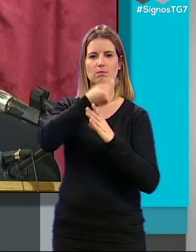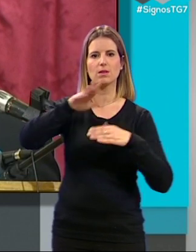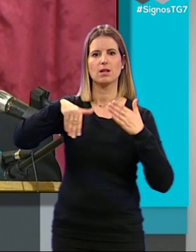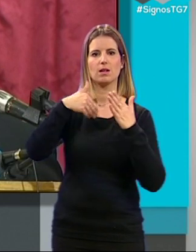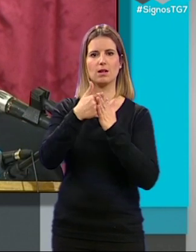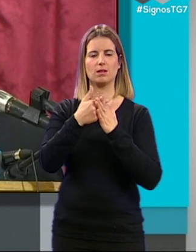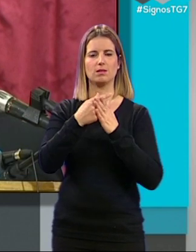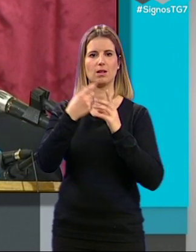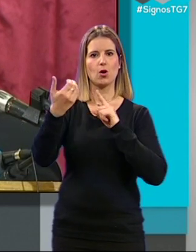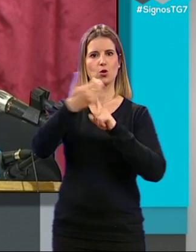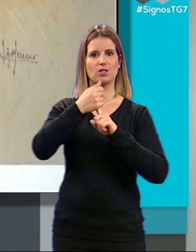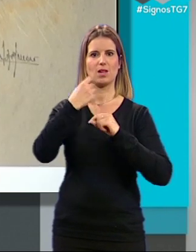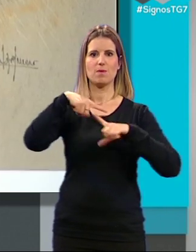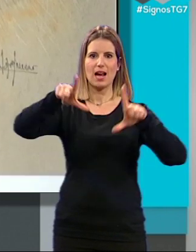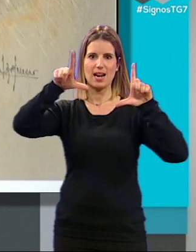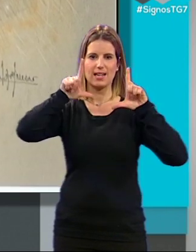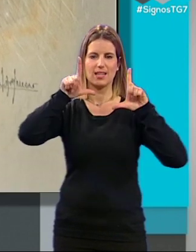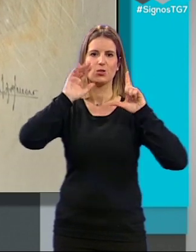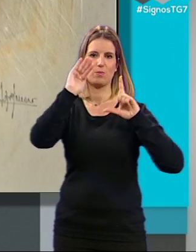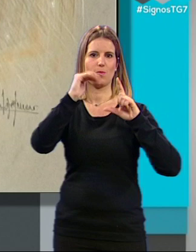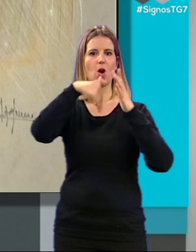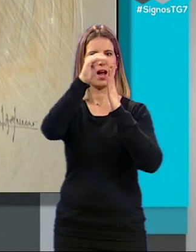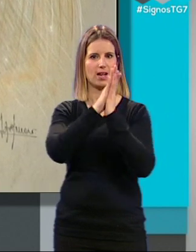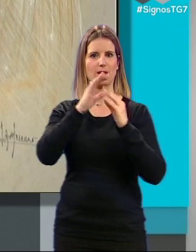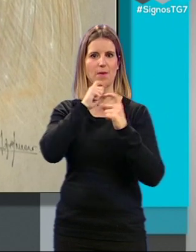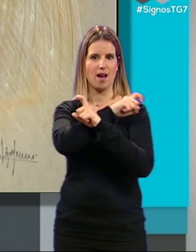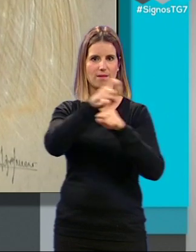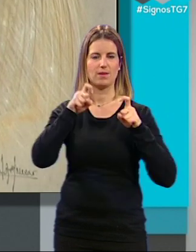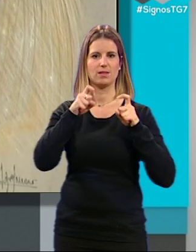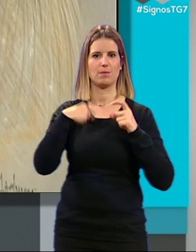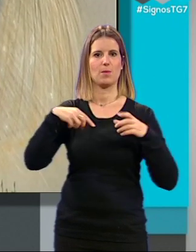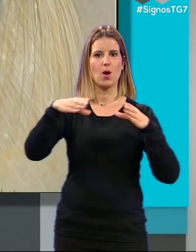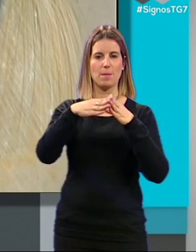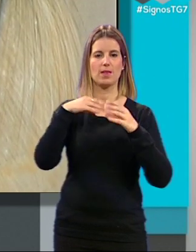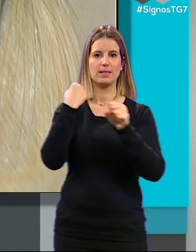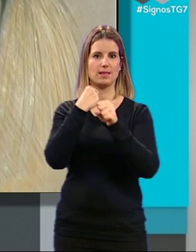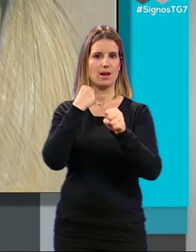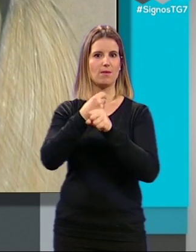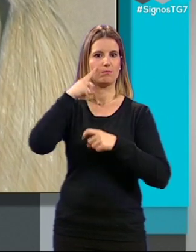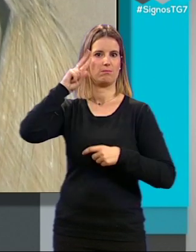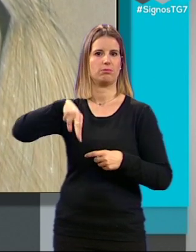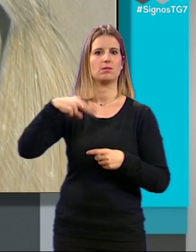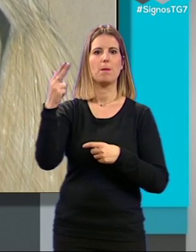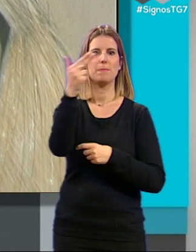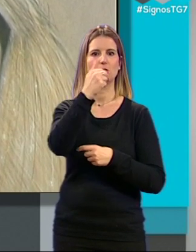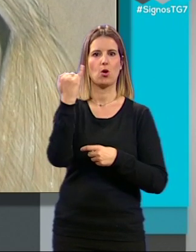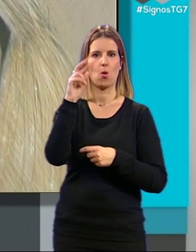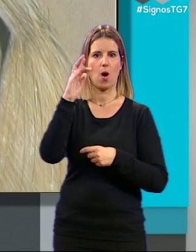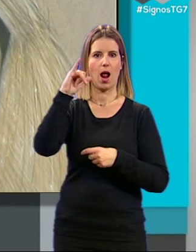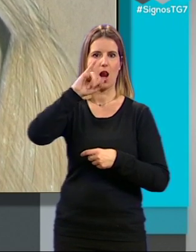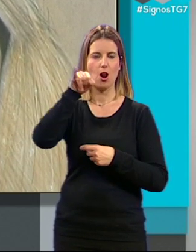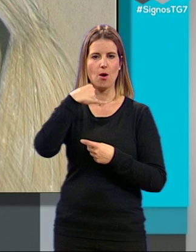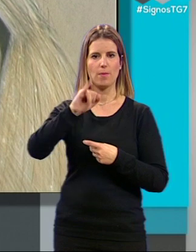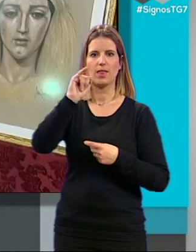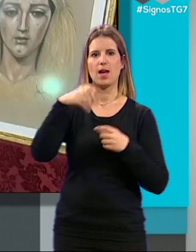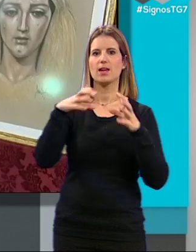conseguir este retrato que será el cartel anunciador de nuestra hermandad. Se trata de un trabajo del reconocido pintor Juan López de Linares que ya